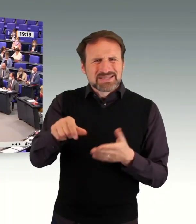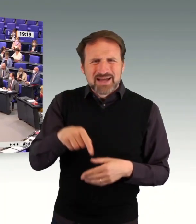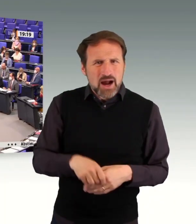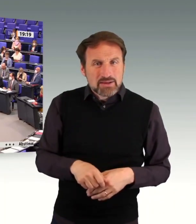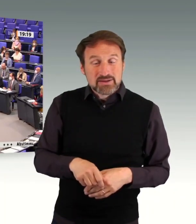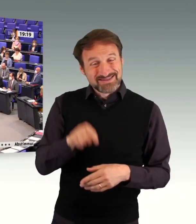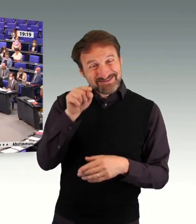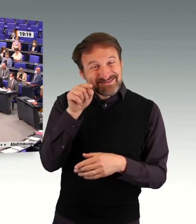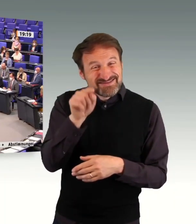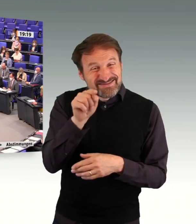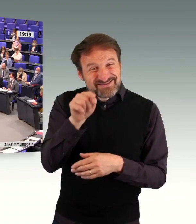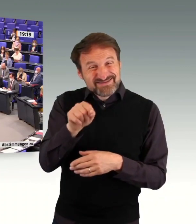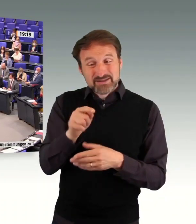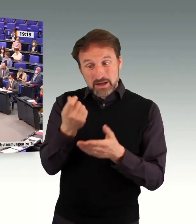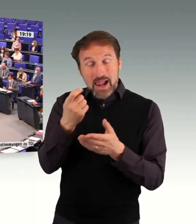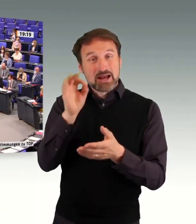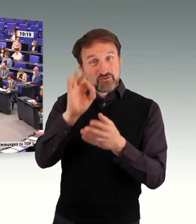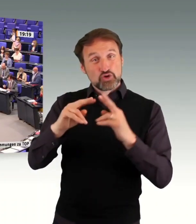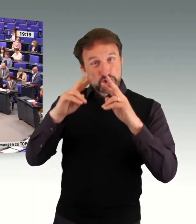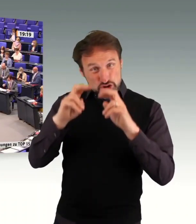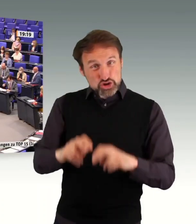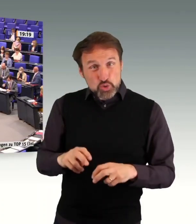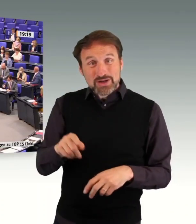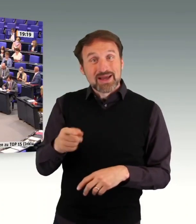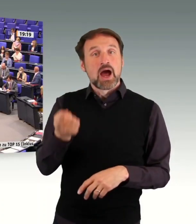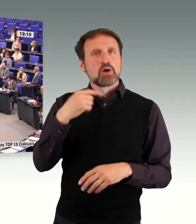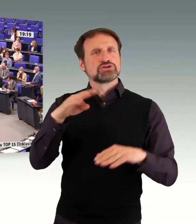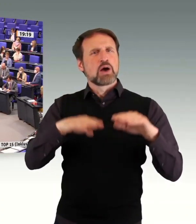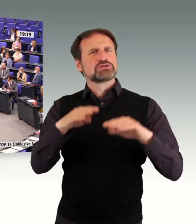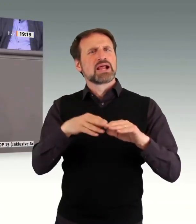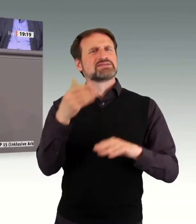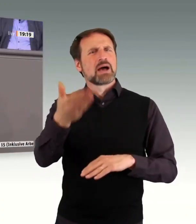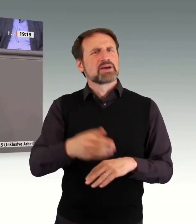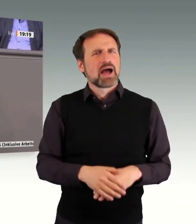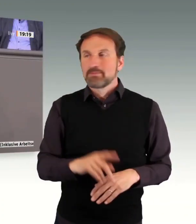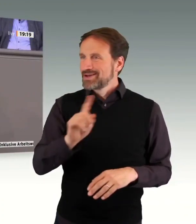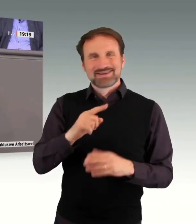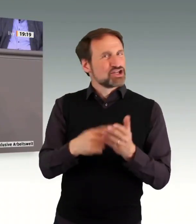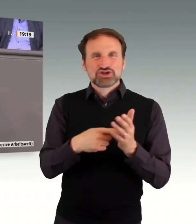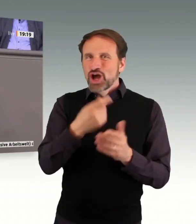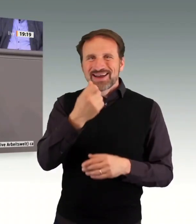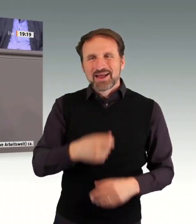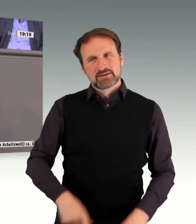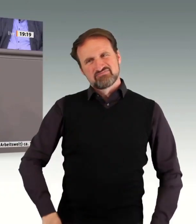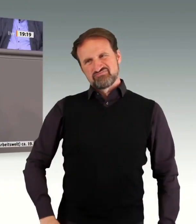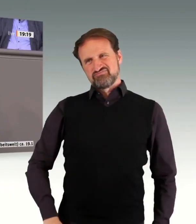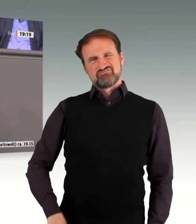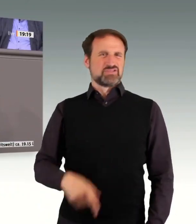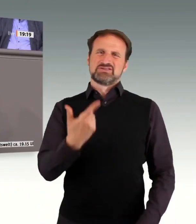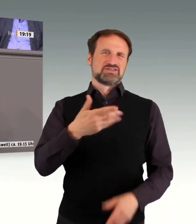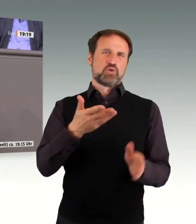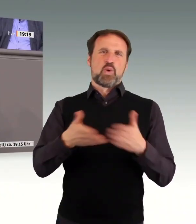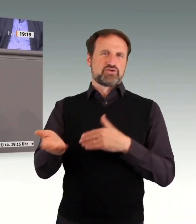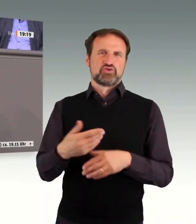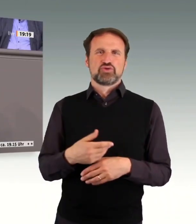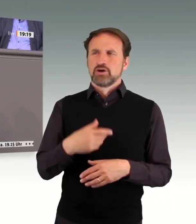Ausgleichsabgabe gezahlt wird, das, meine Damen und Herren, ist nicht in Ordnung. deswegen arbeiten Sie mit. Wir unterstützen Sie, wenn